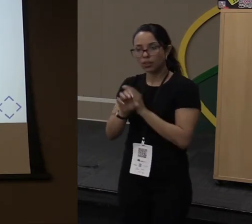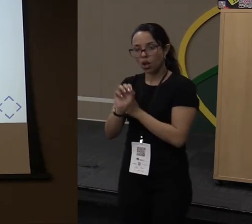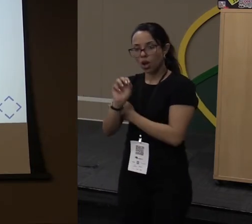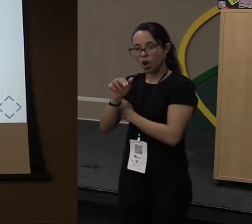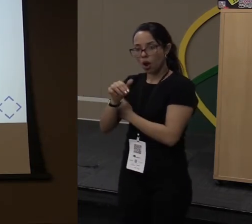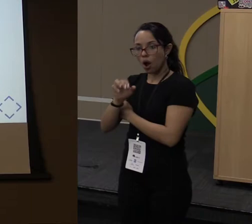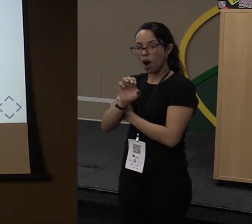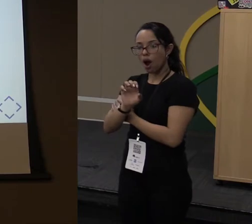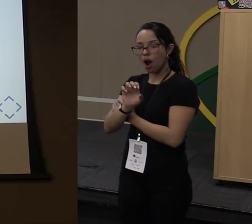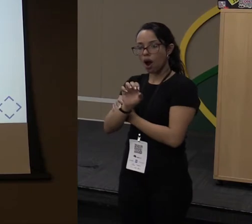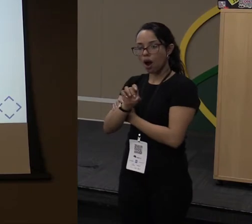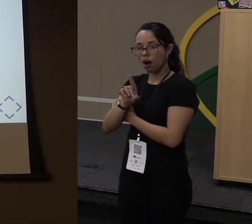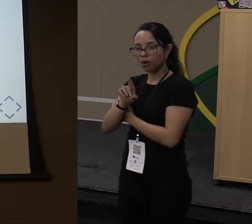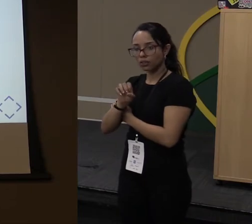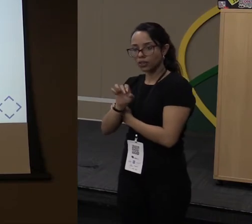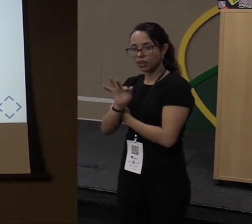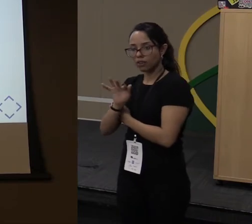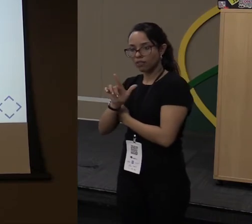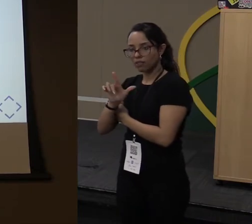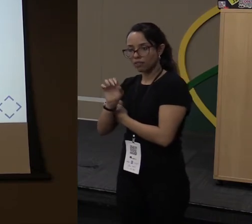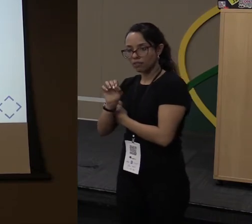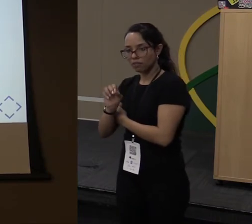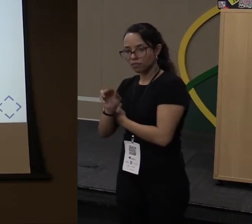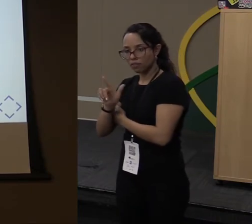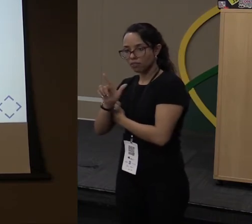Então, vocês lembram disso que eu acabei de apresentar?